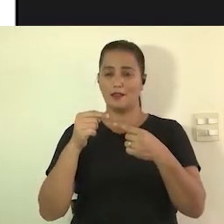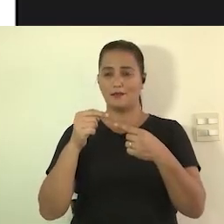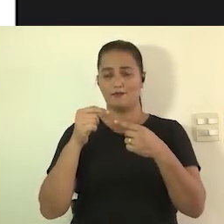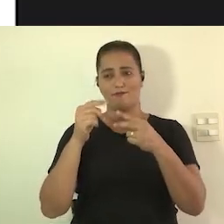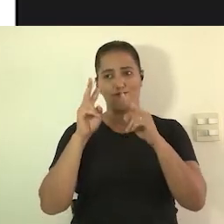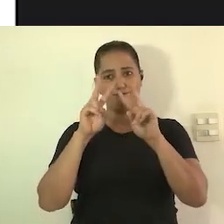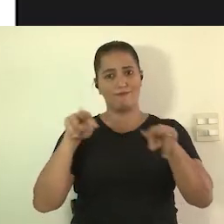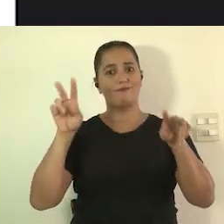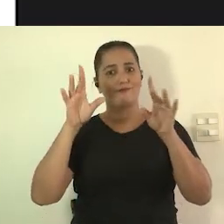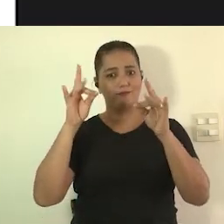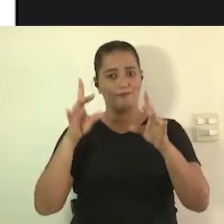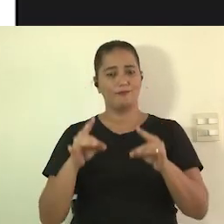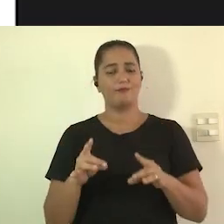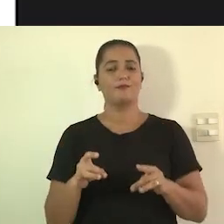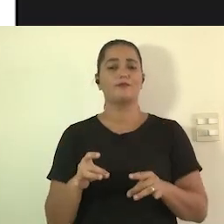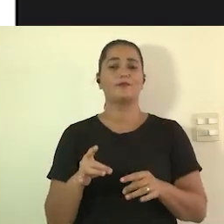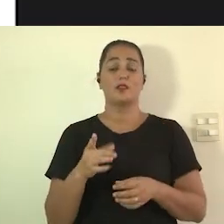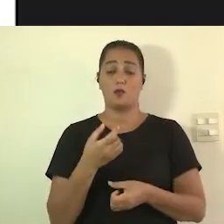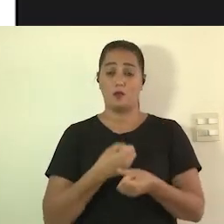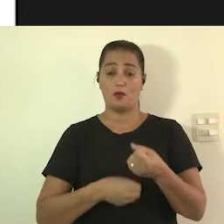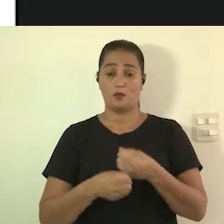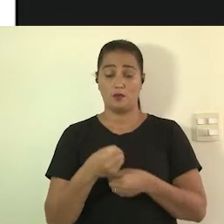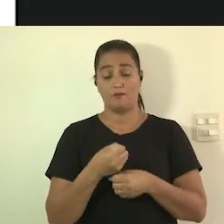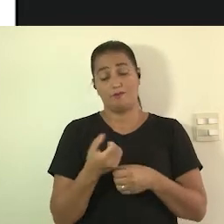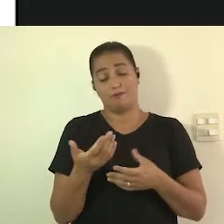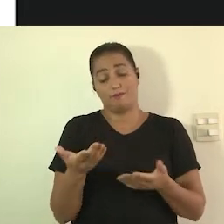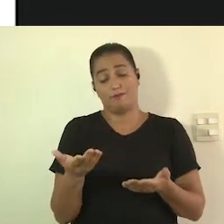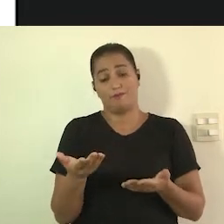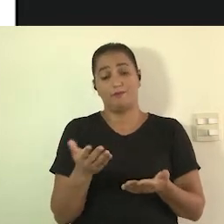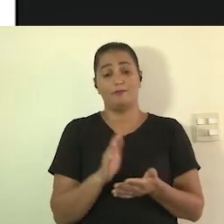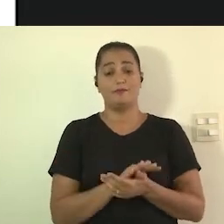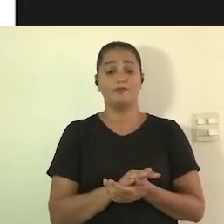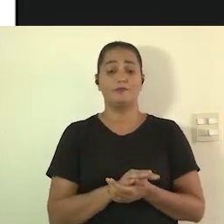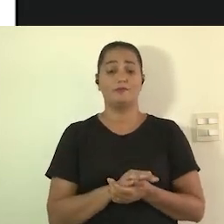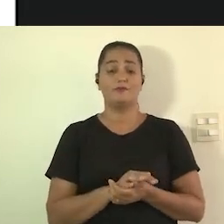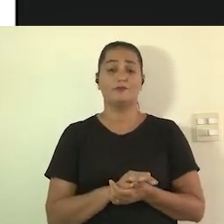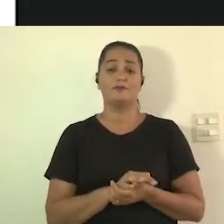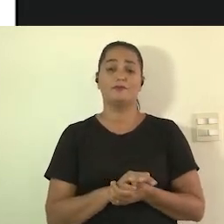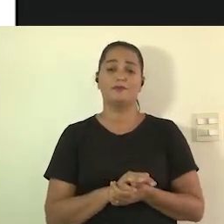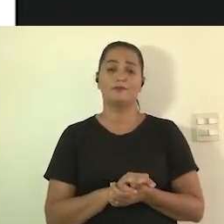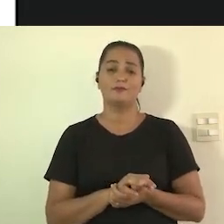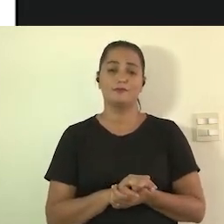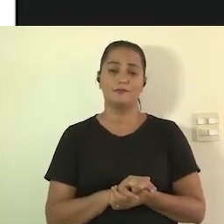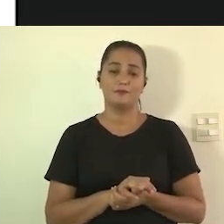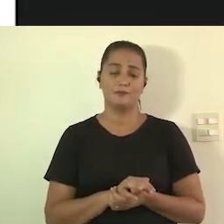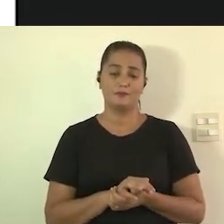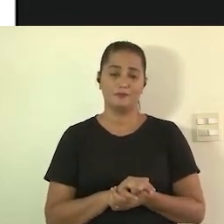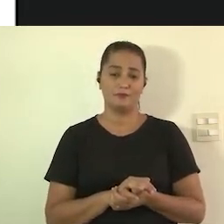vimos que teve no ano passado enfim então são essas questões aí